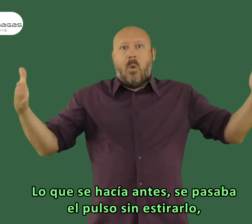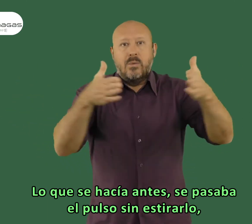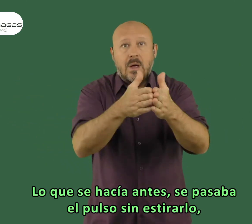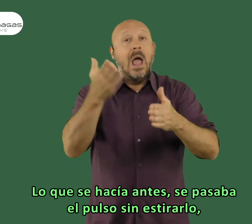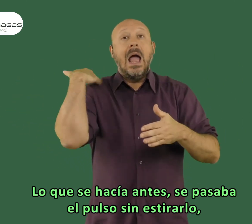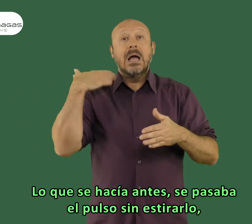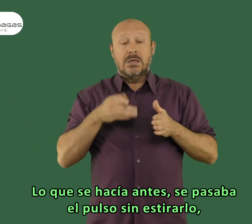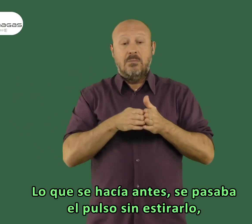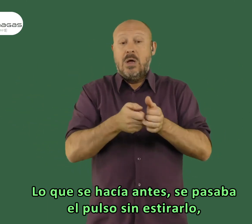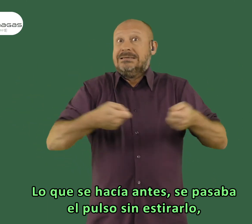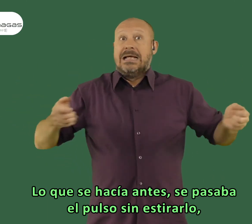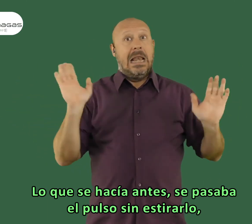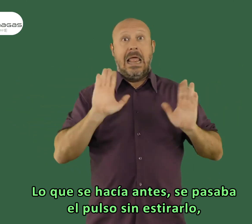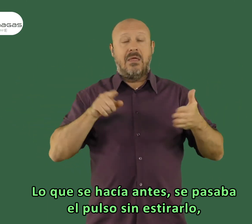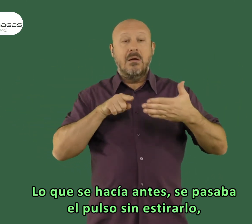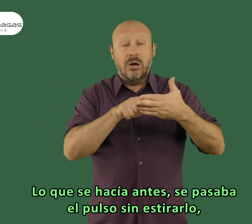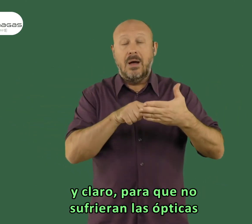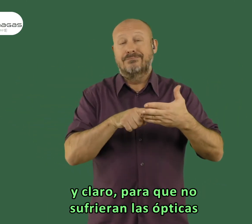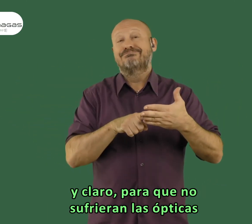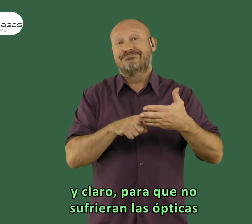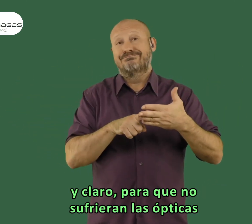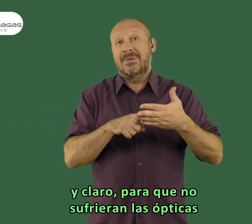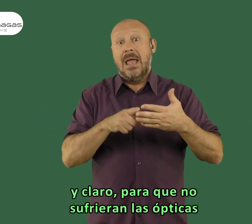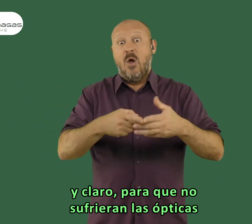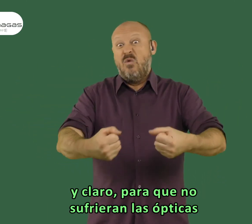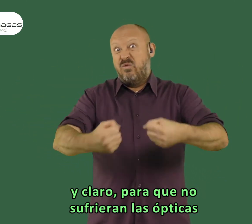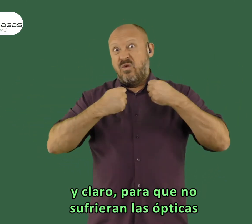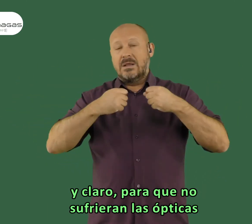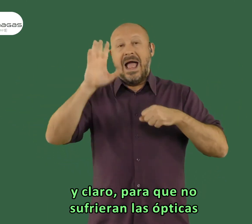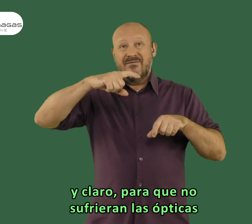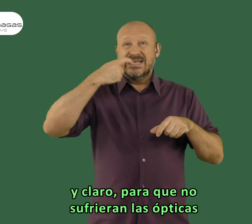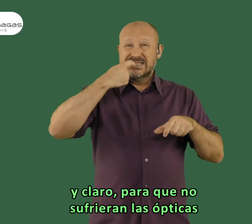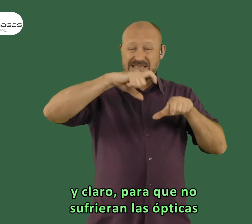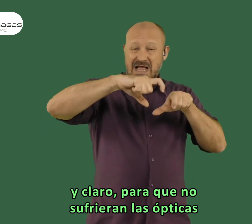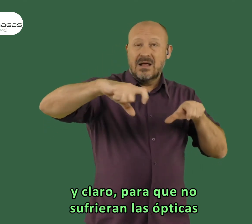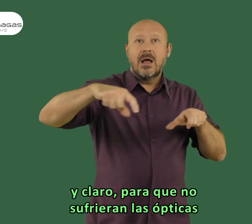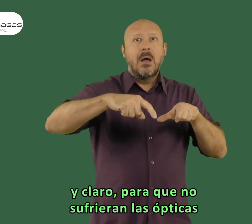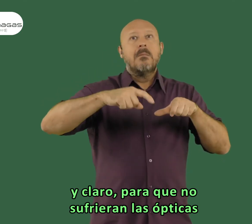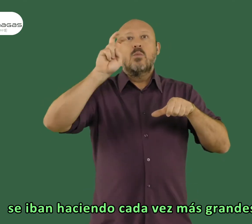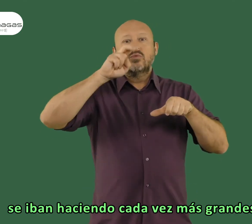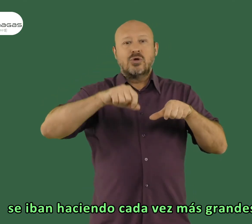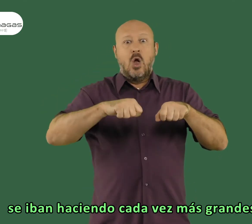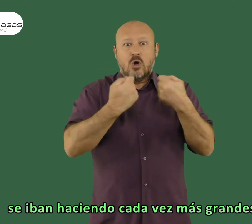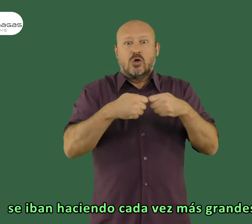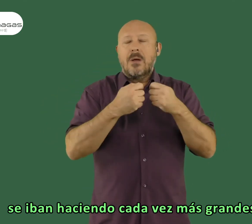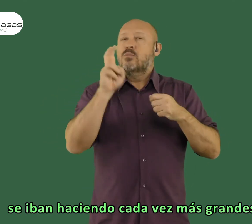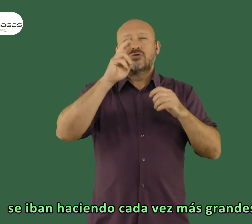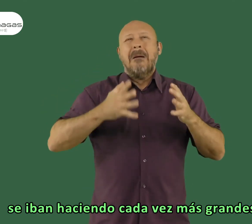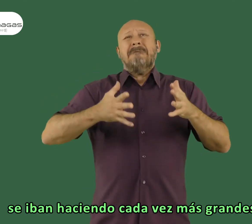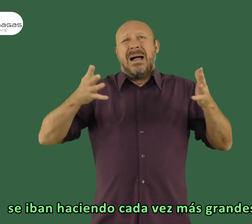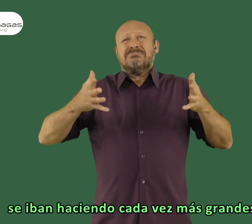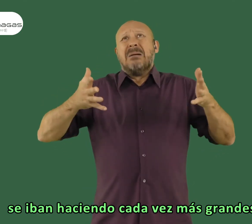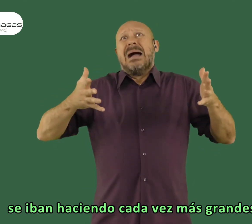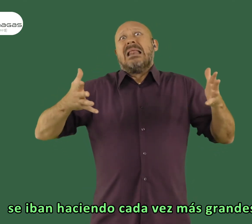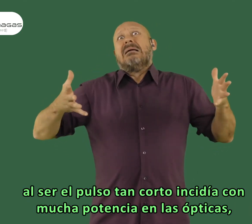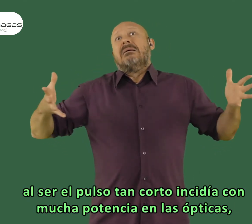hacía antes era se pasaba el pulso sin estirarlo y claro para que no sufrían las ópticas se iban haciendo ópticas cada vez más más